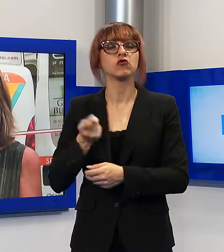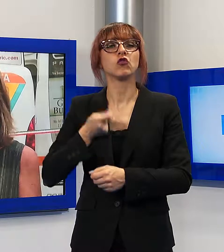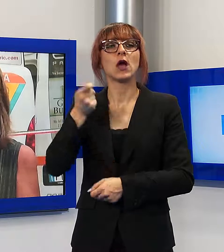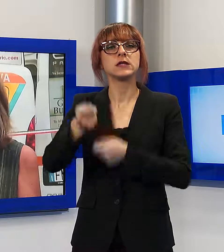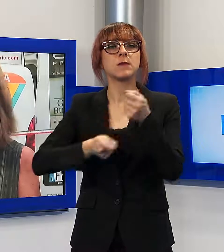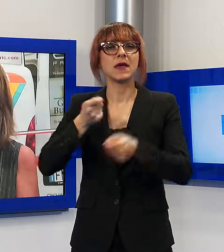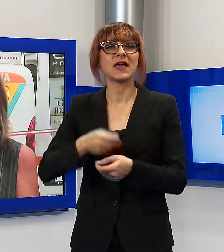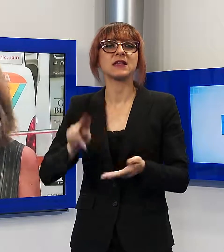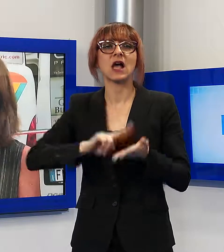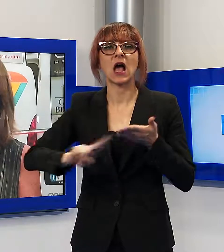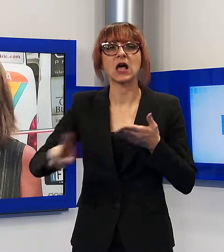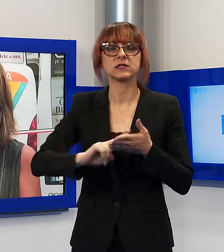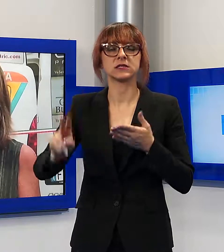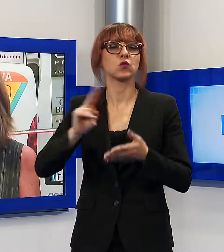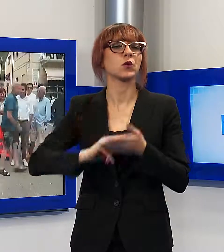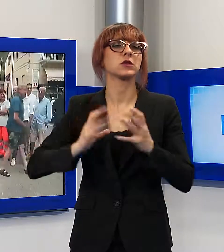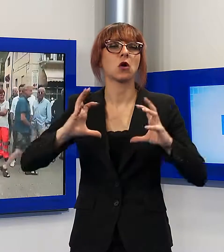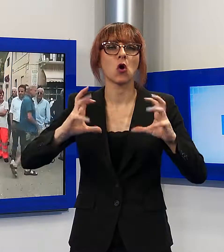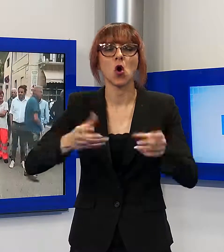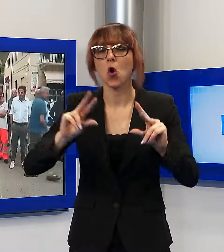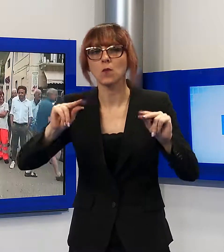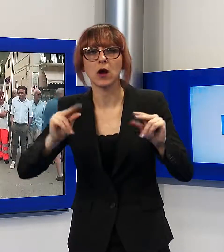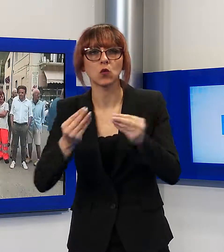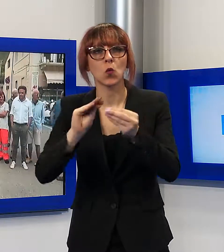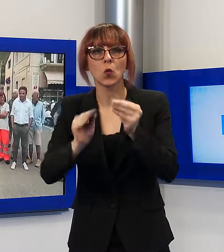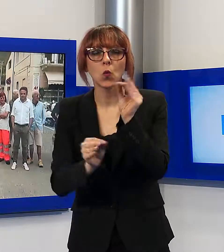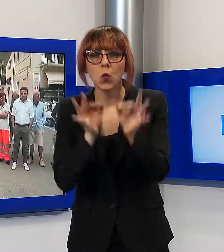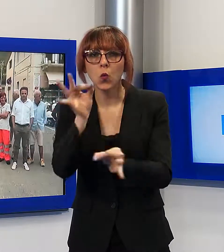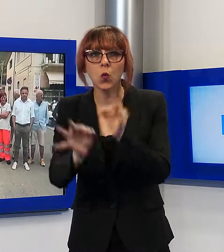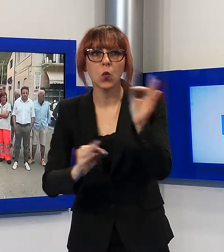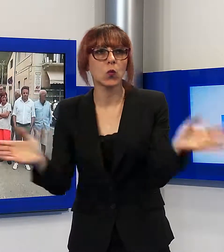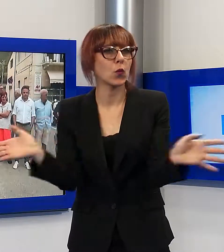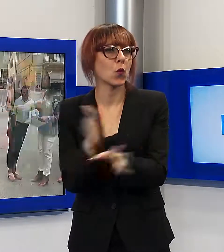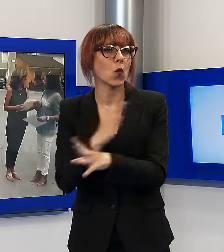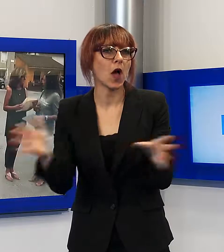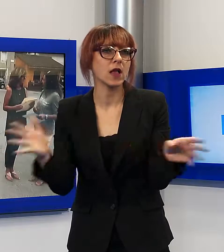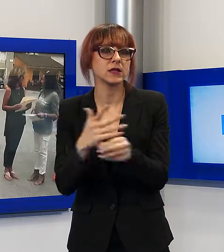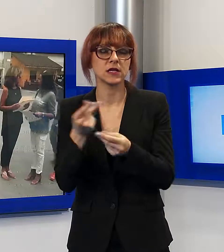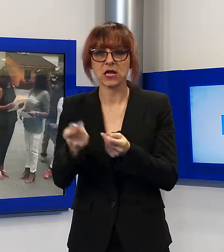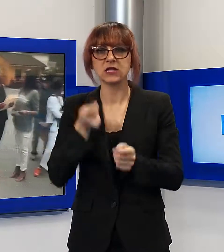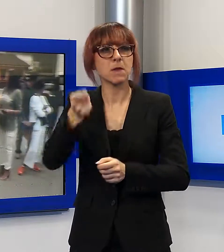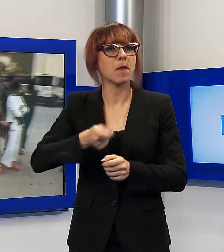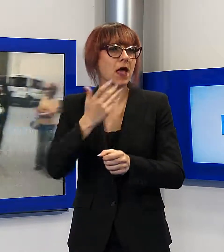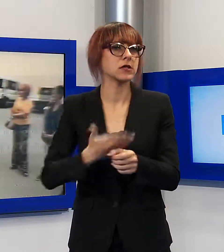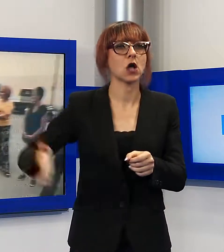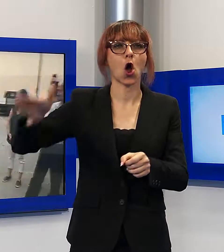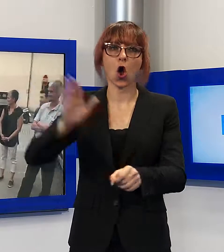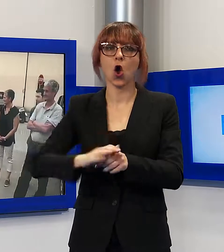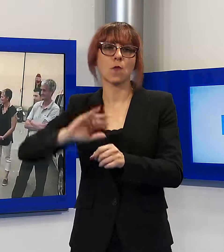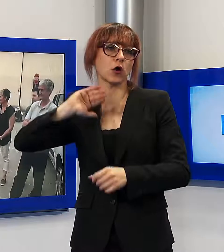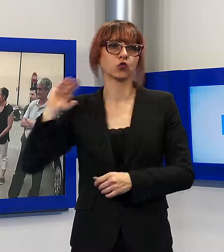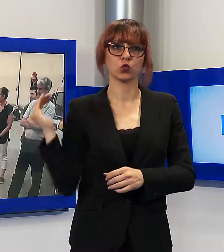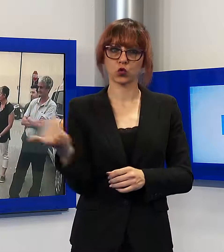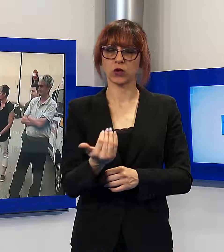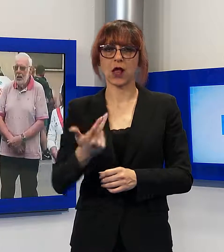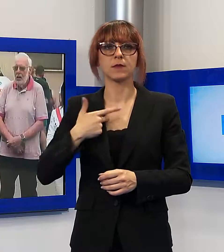spese, assicurazione, casco, tagliandi, gomme, manutenzione ordinaria e straordinaria, in maniera che i meno abbienti, tutti coloro